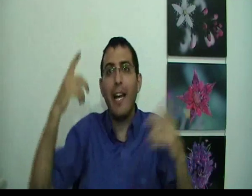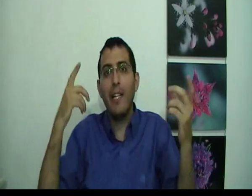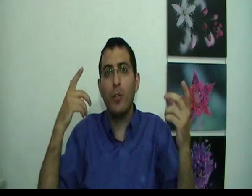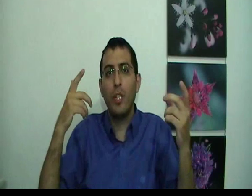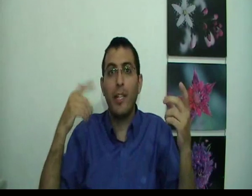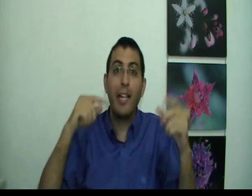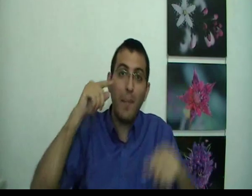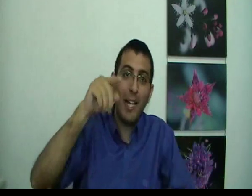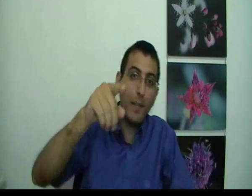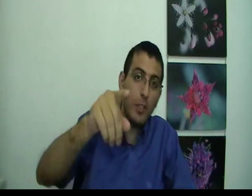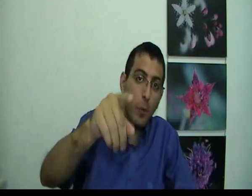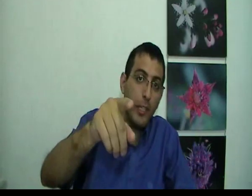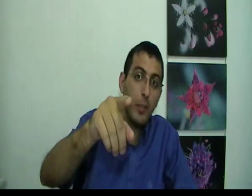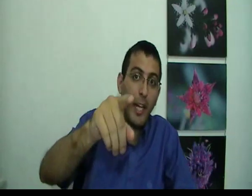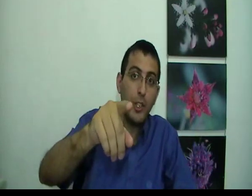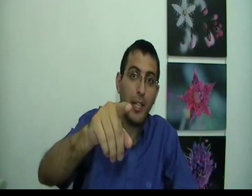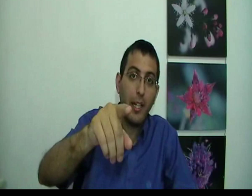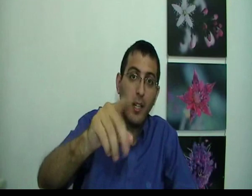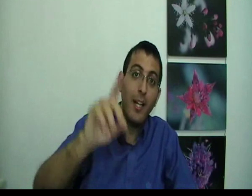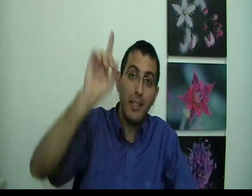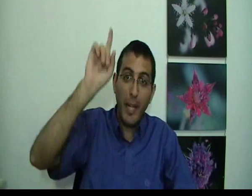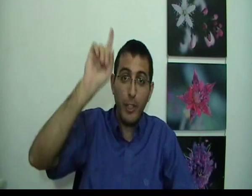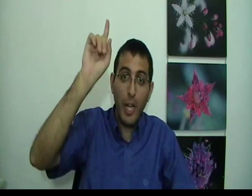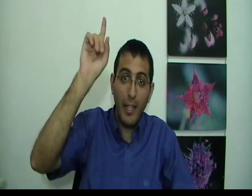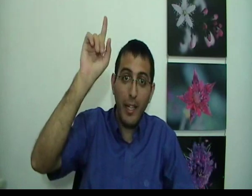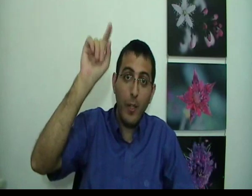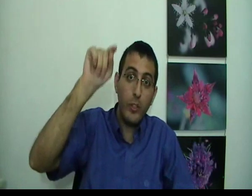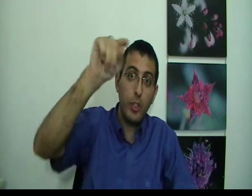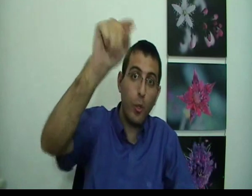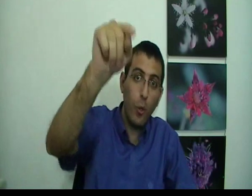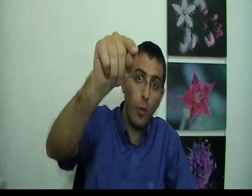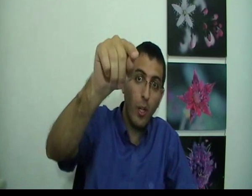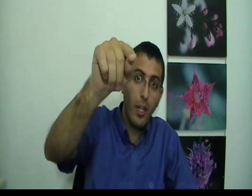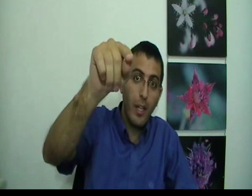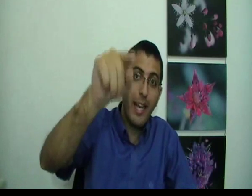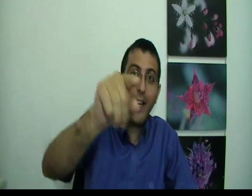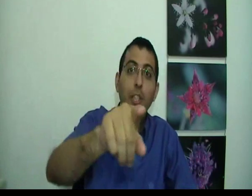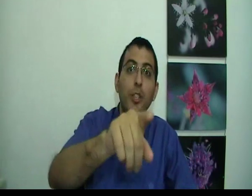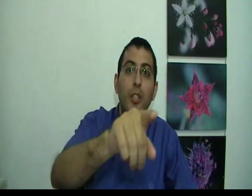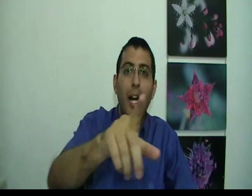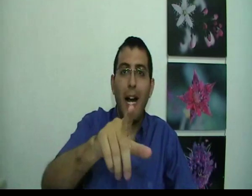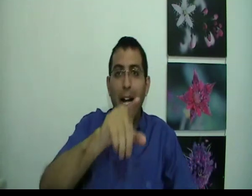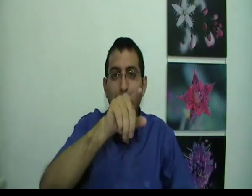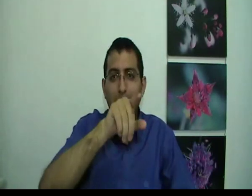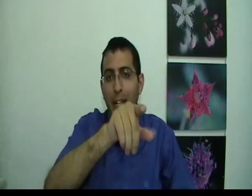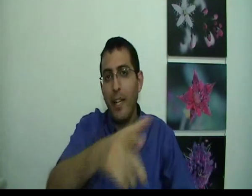העליון שלי כי גם האדם שמולי שמרגיש עני זה בגלל שאני רוצה שהוא ירגיש עני